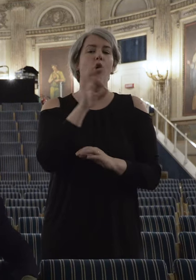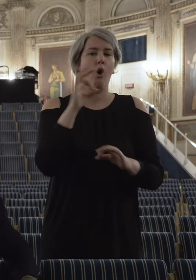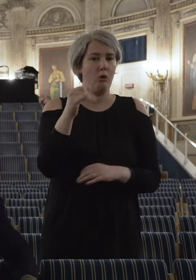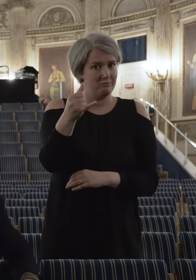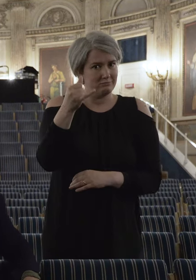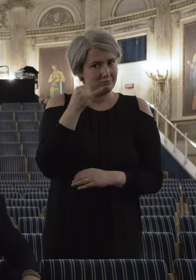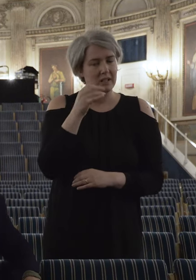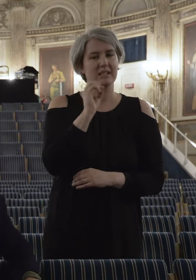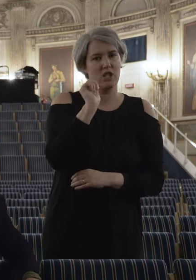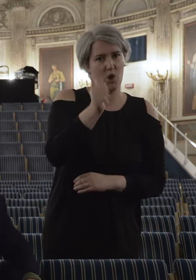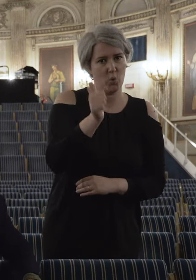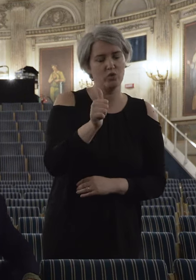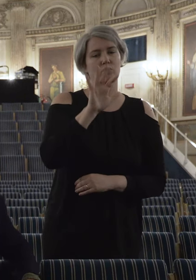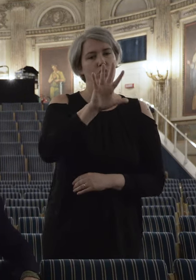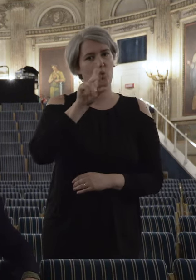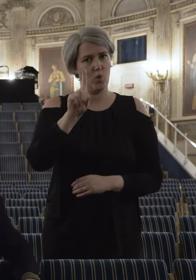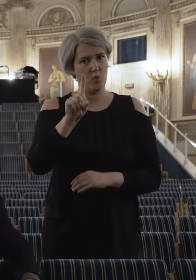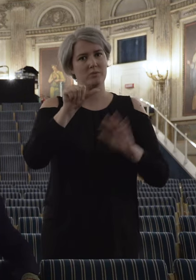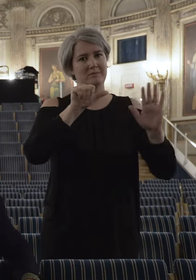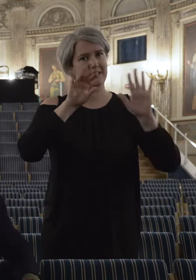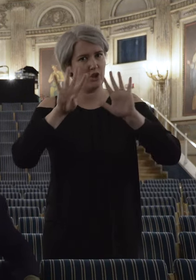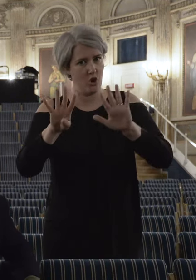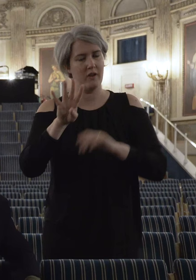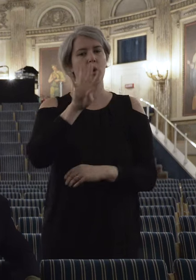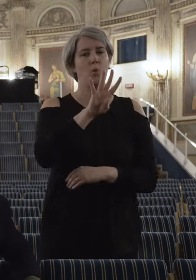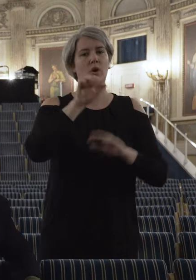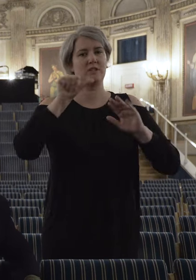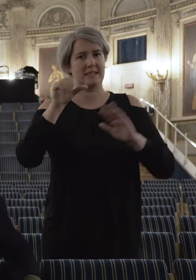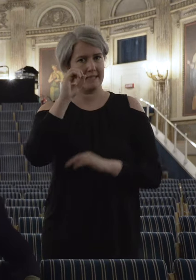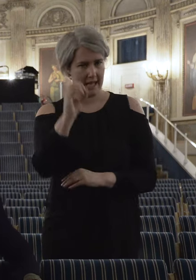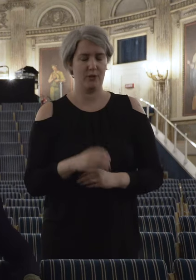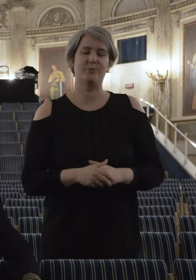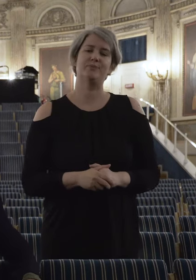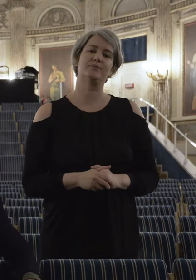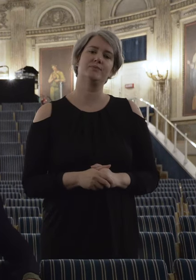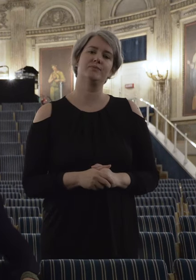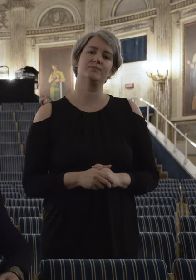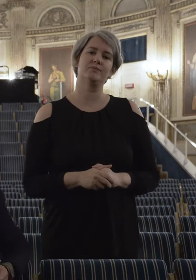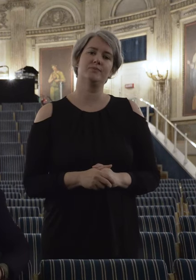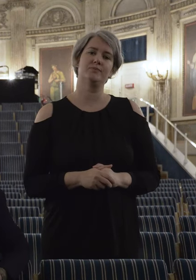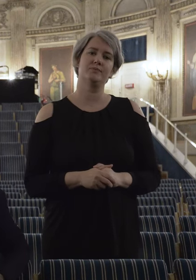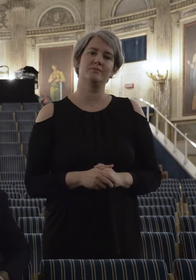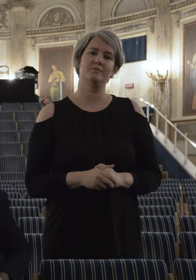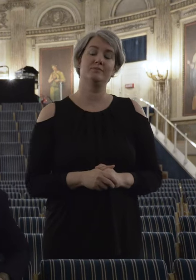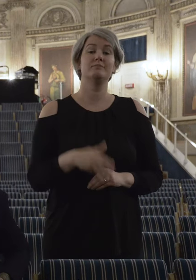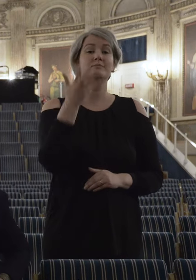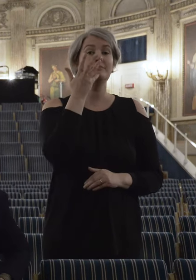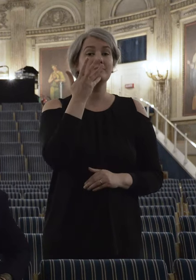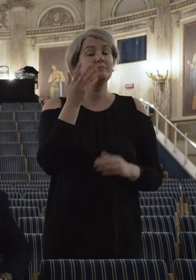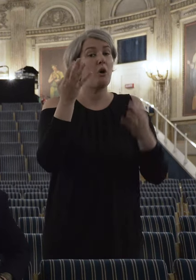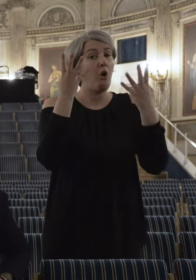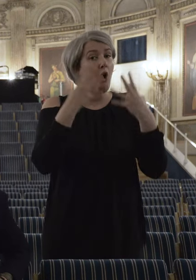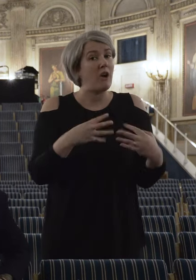011 5169460. Per organizzare al meglio la tua